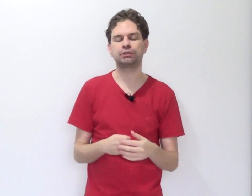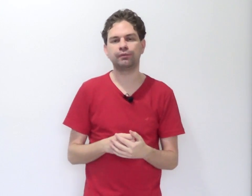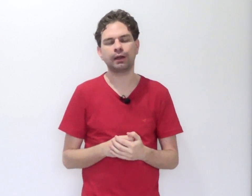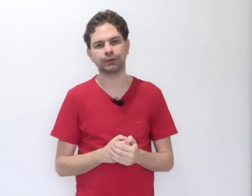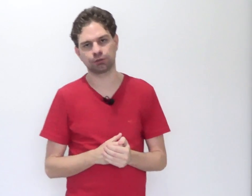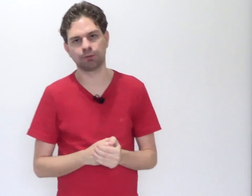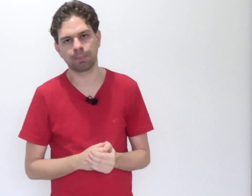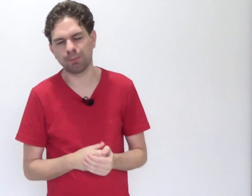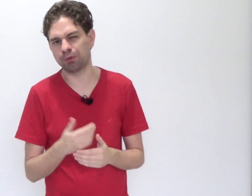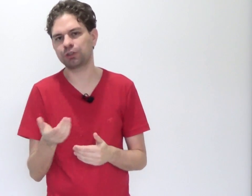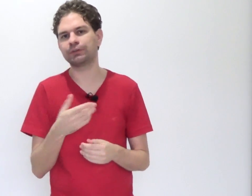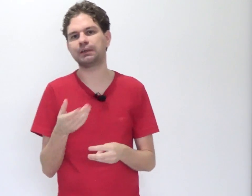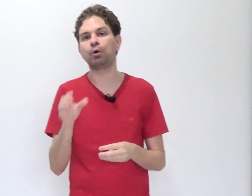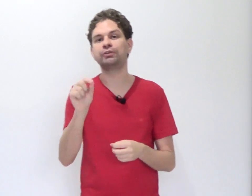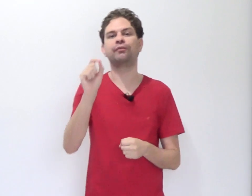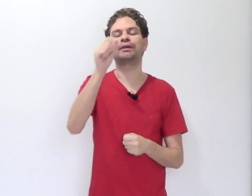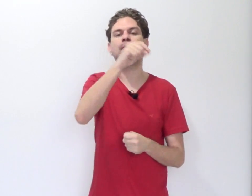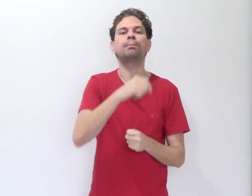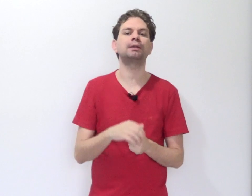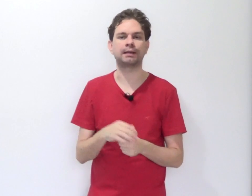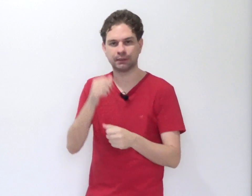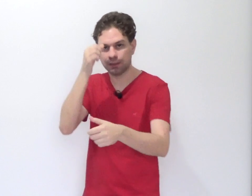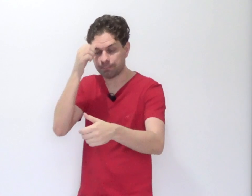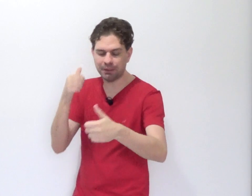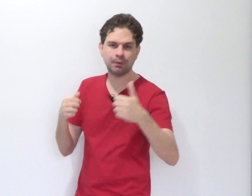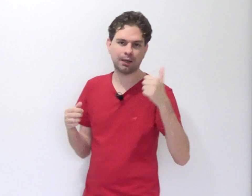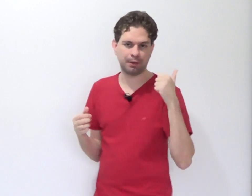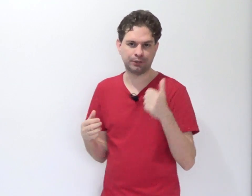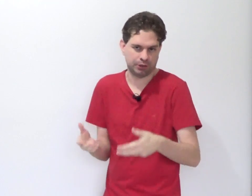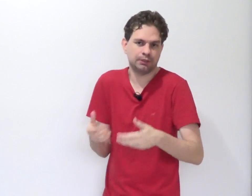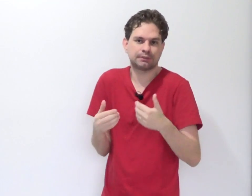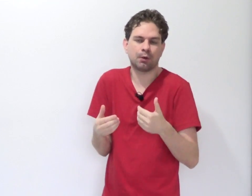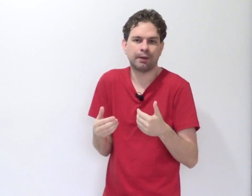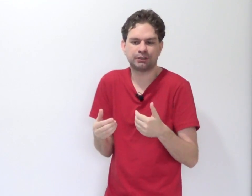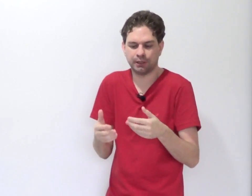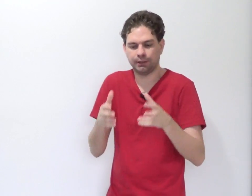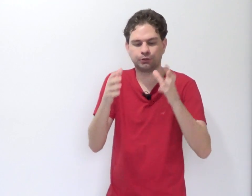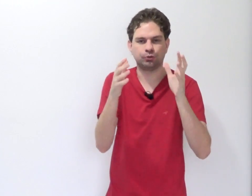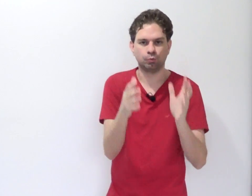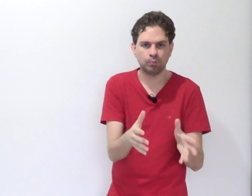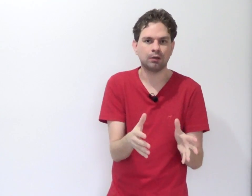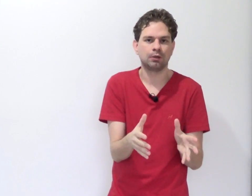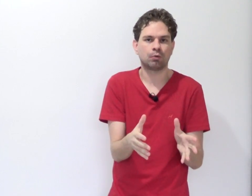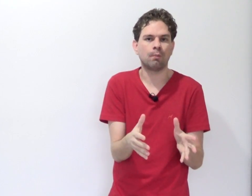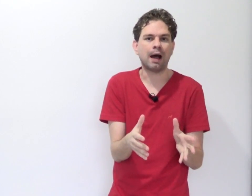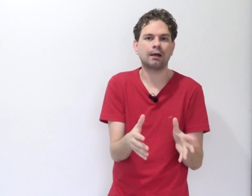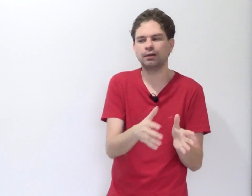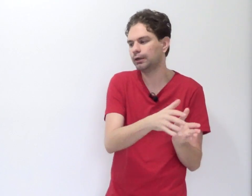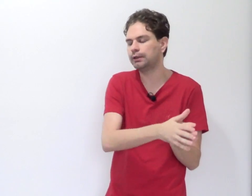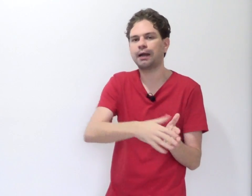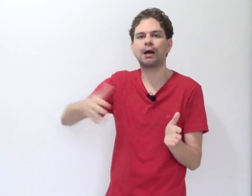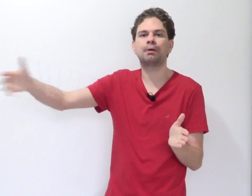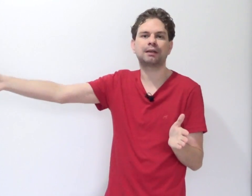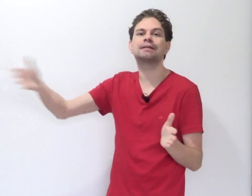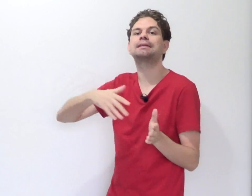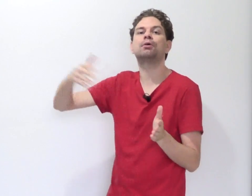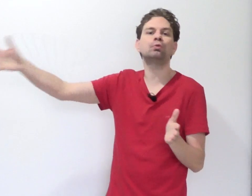diferentes. Então por isso que você modifica a competência. Primeiramente, inicialmente, seria de uma comarca, e acaba trazendo,